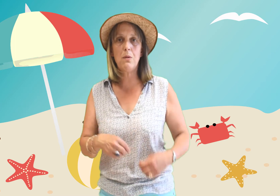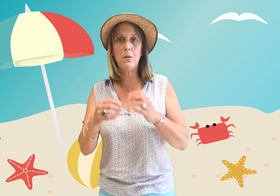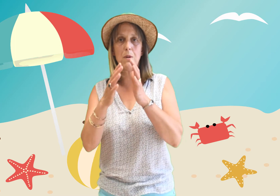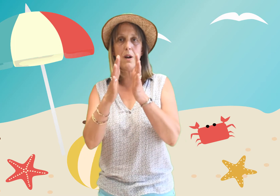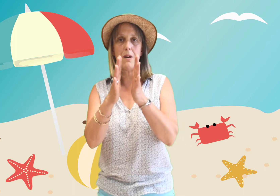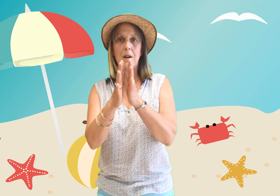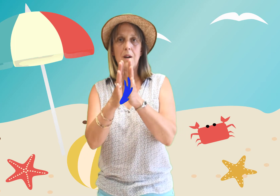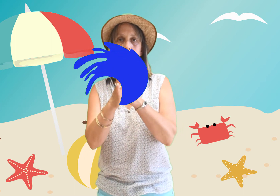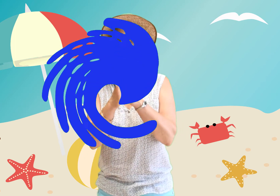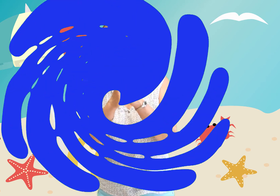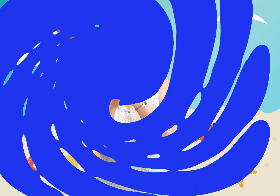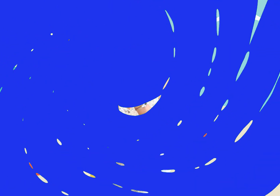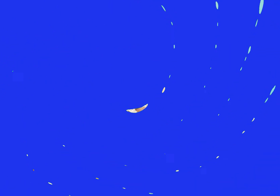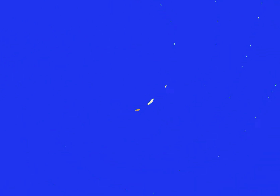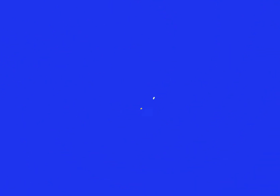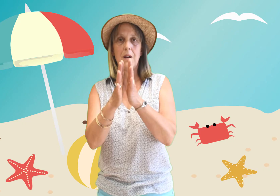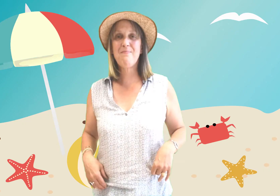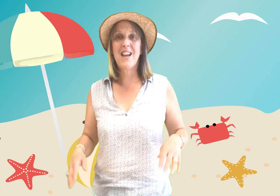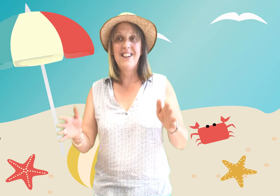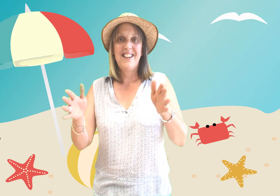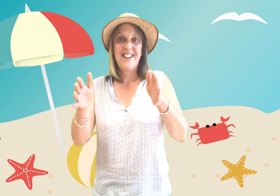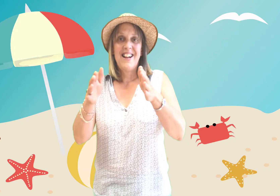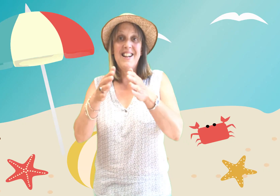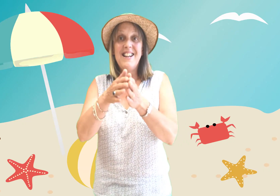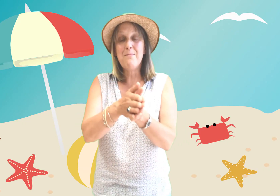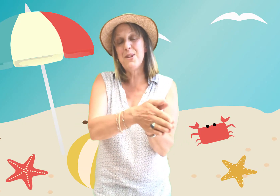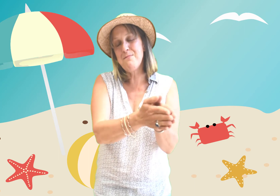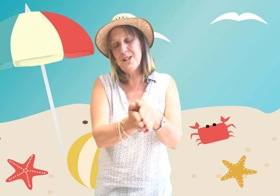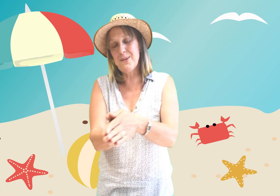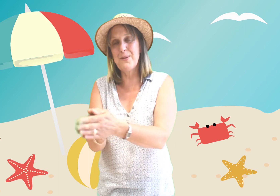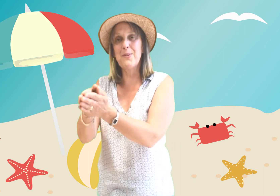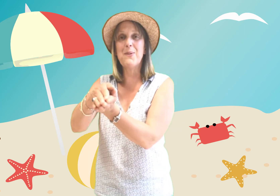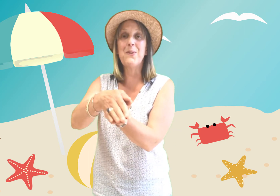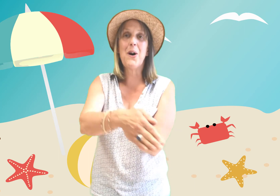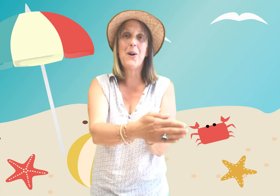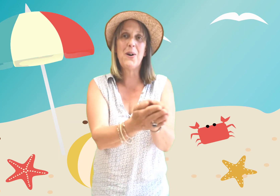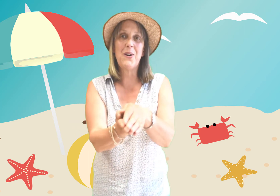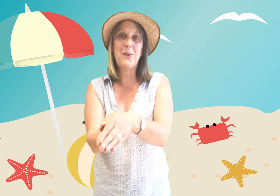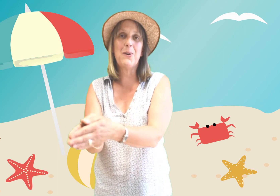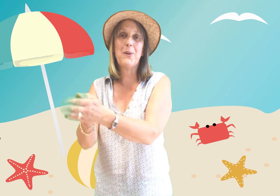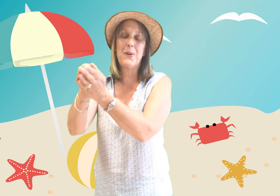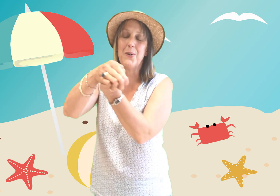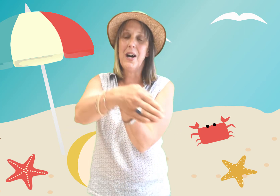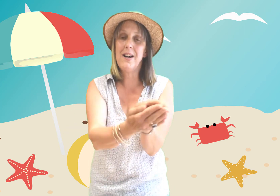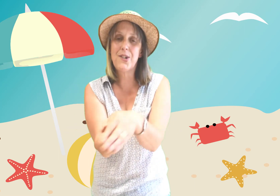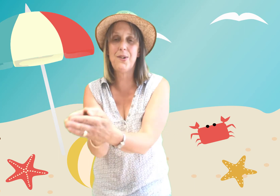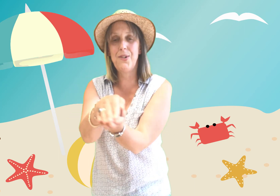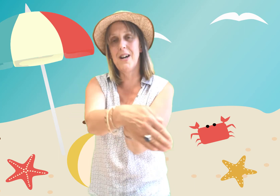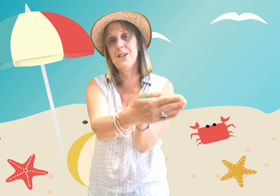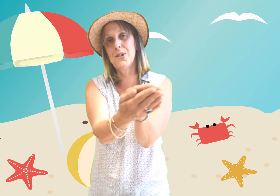les petits poissons dans l'eau nage nage